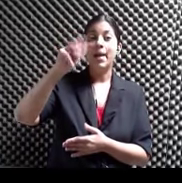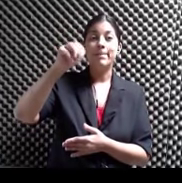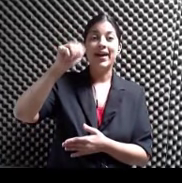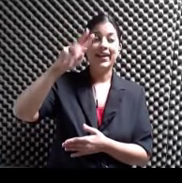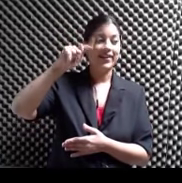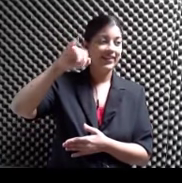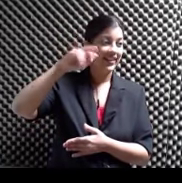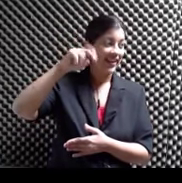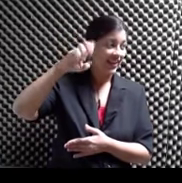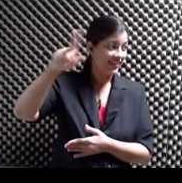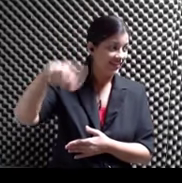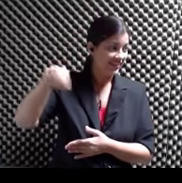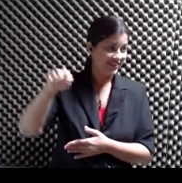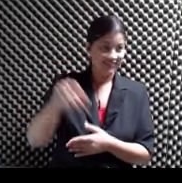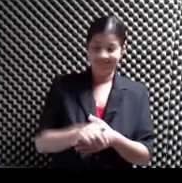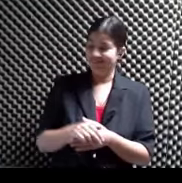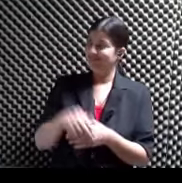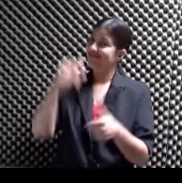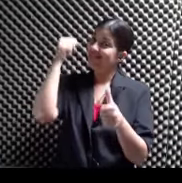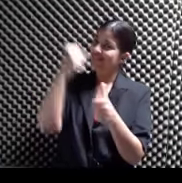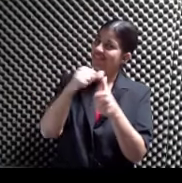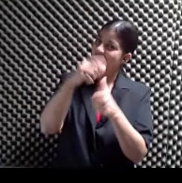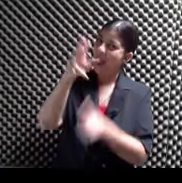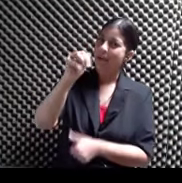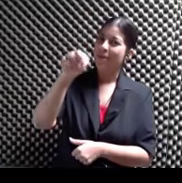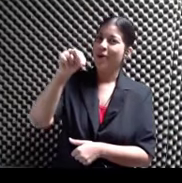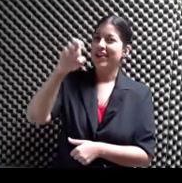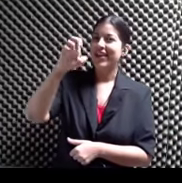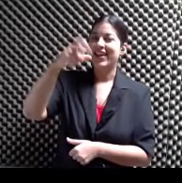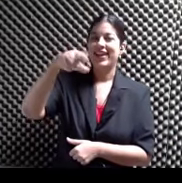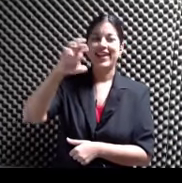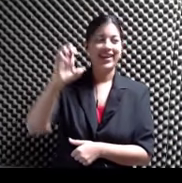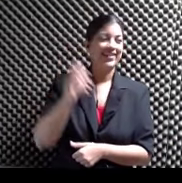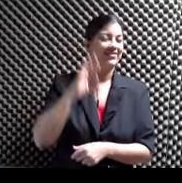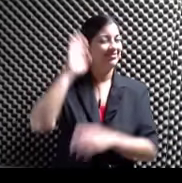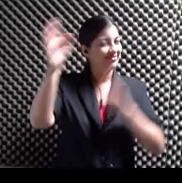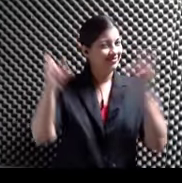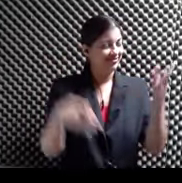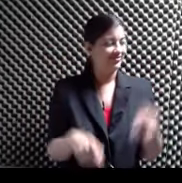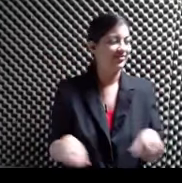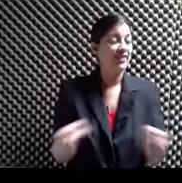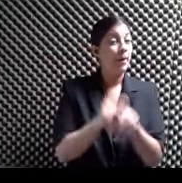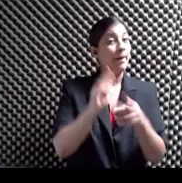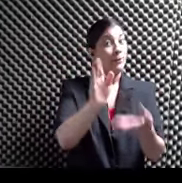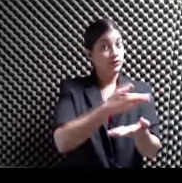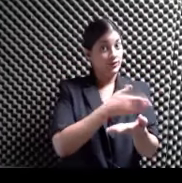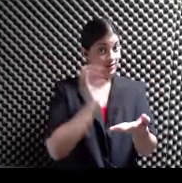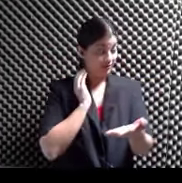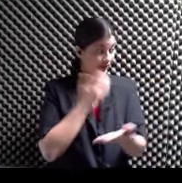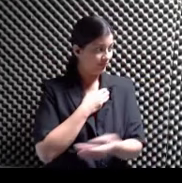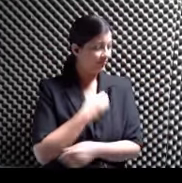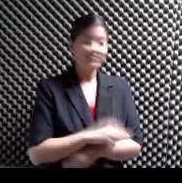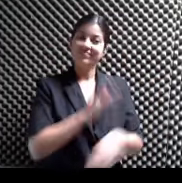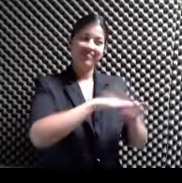La música de A Boneke De Boneke Que él hizo Que también nos hace Nuestra música Mira Javier Hola